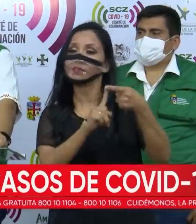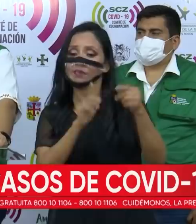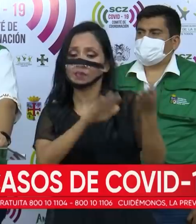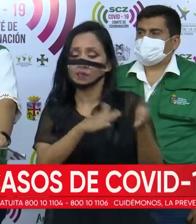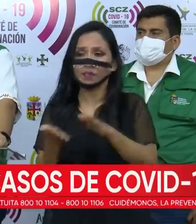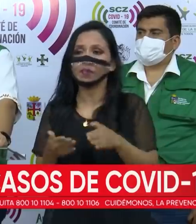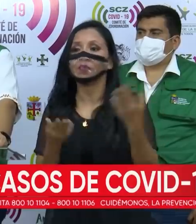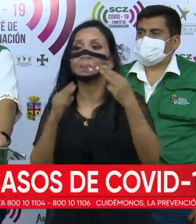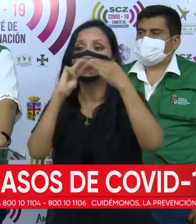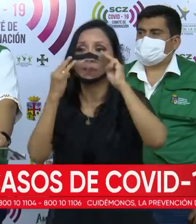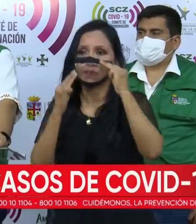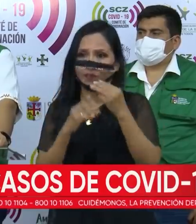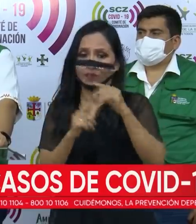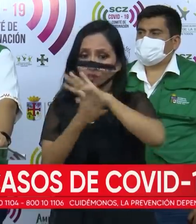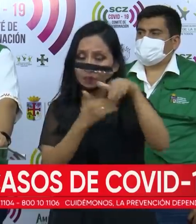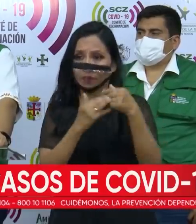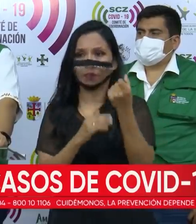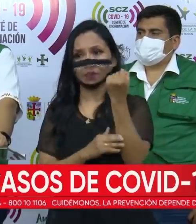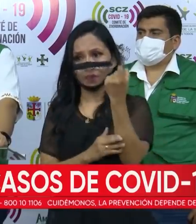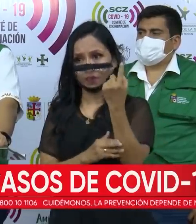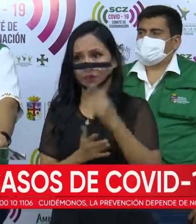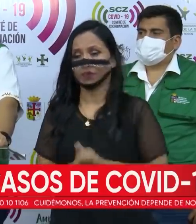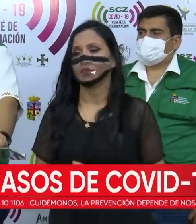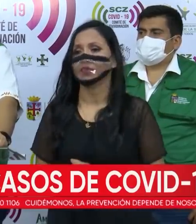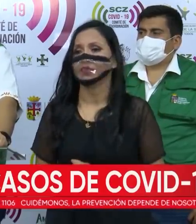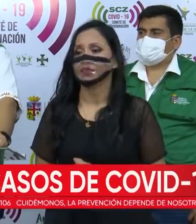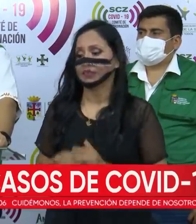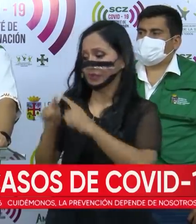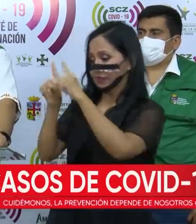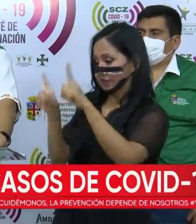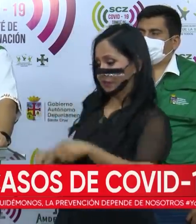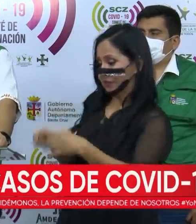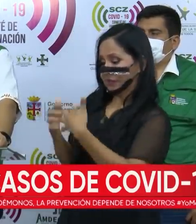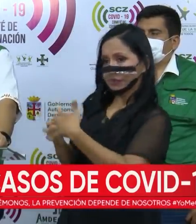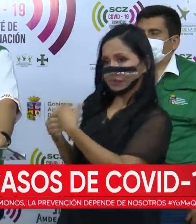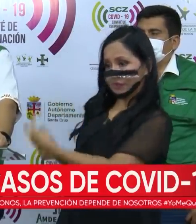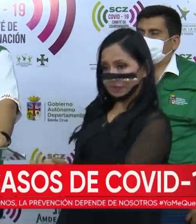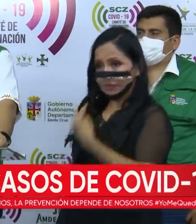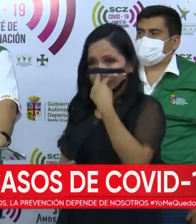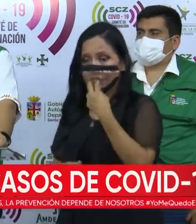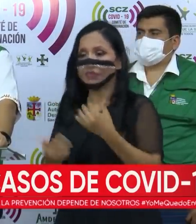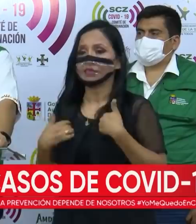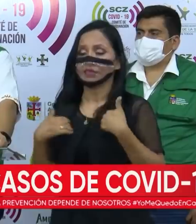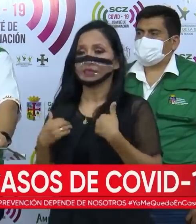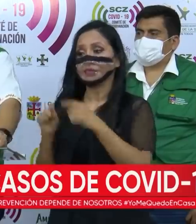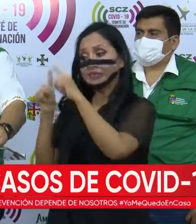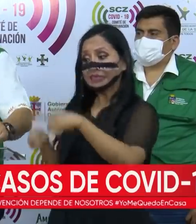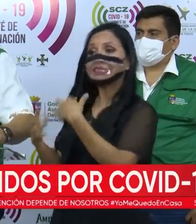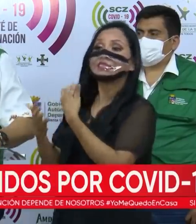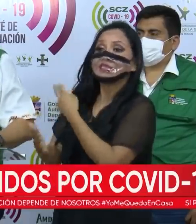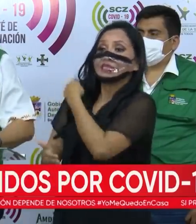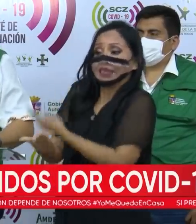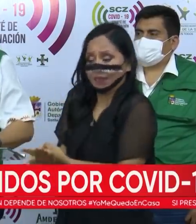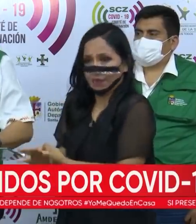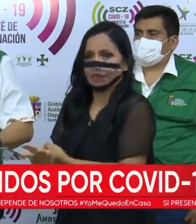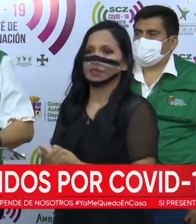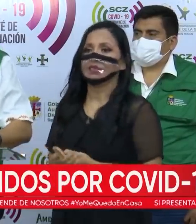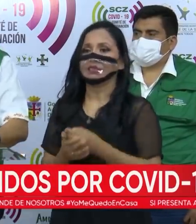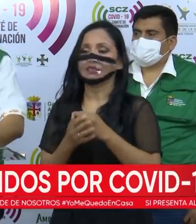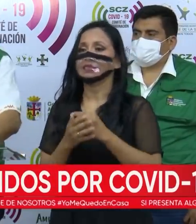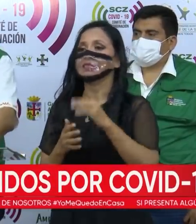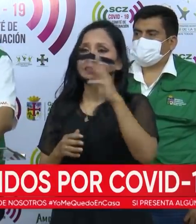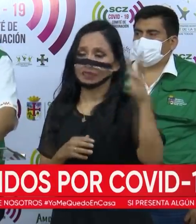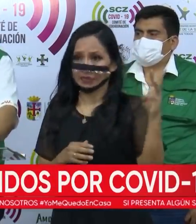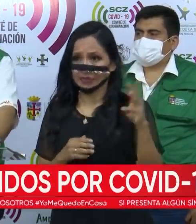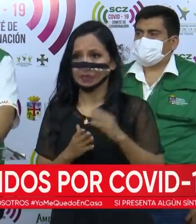municipio de Montero. En terapia intensiva tenemos 76 pacientes en este momento. Es una